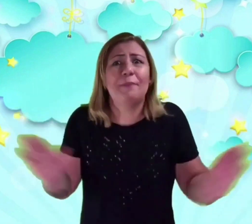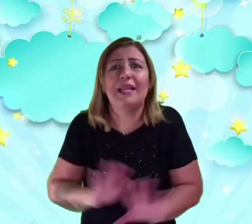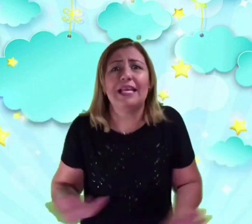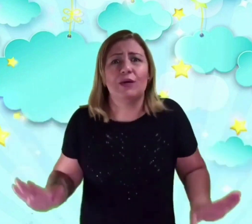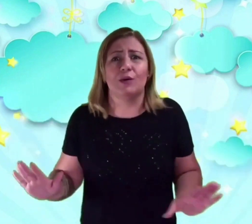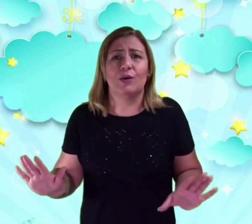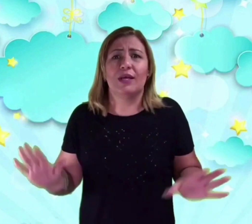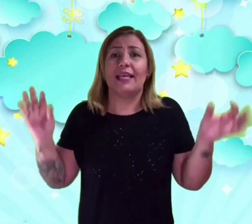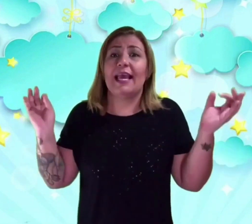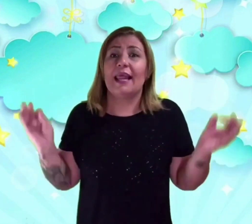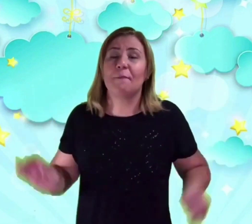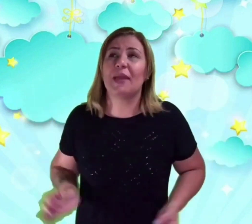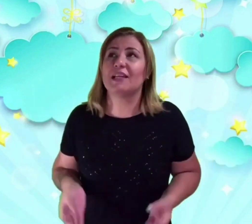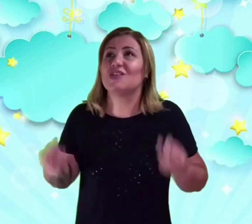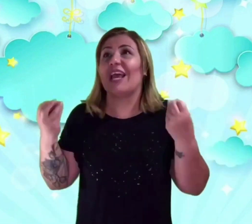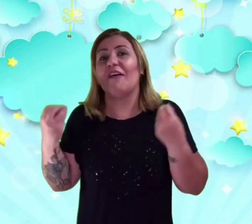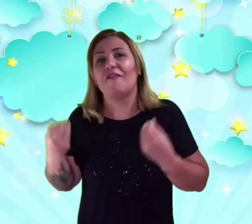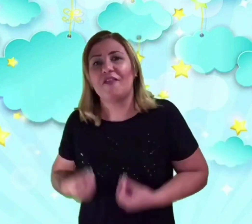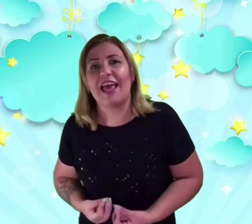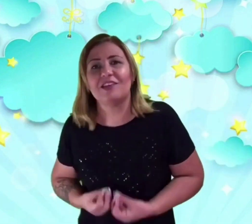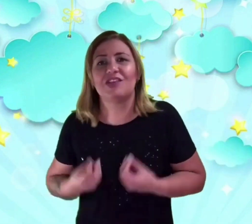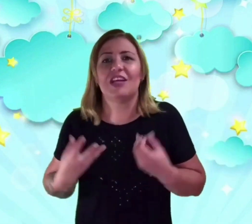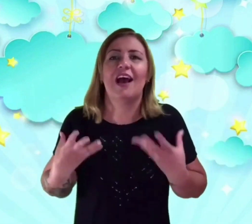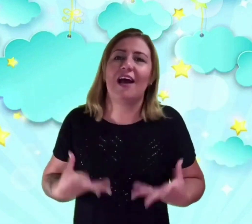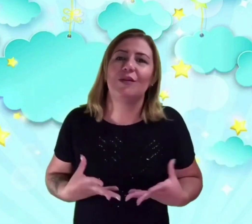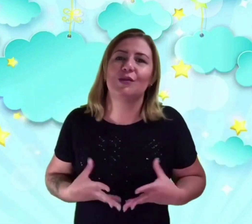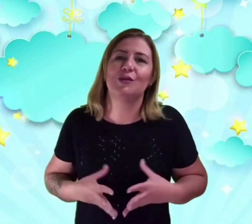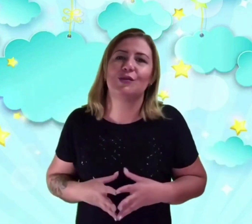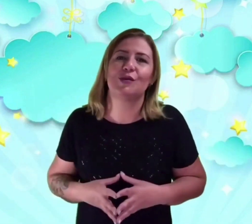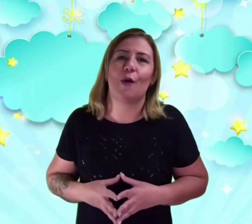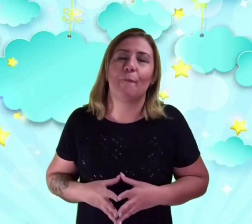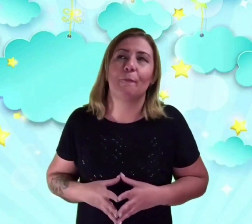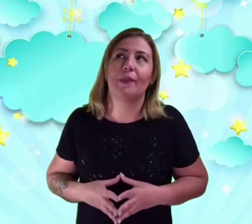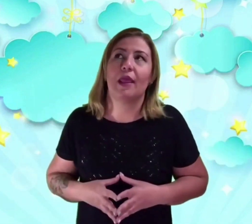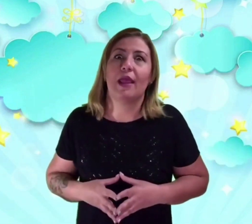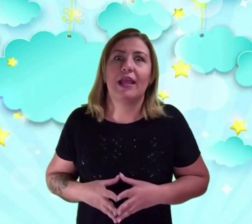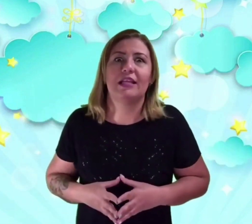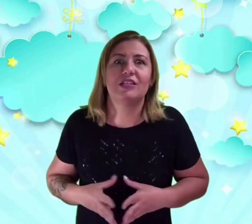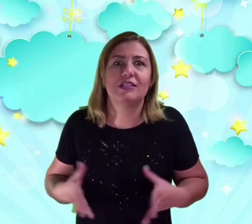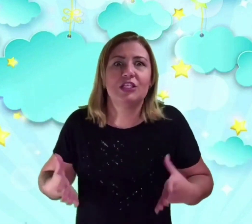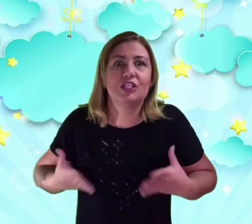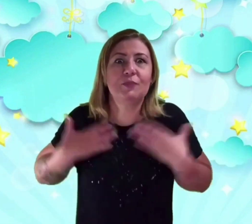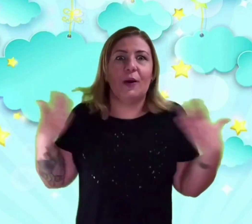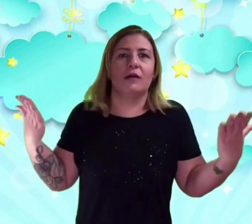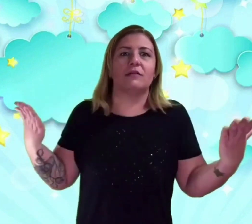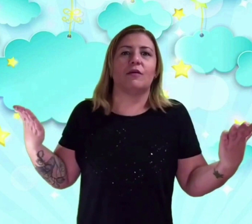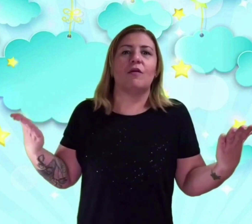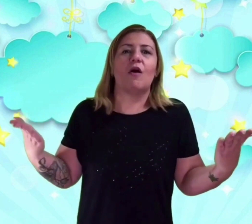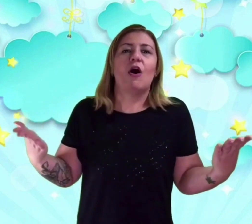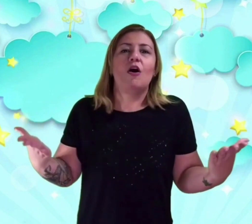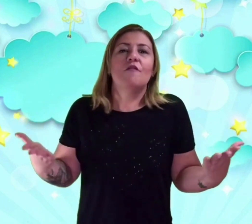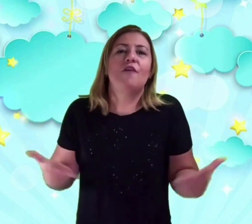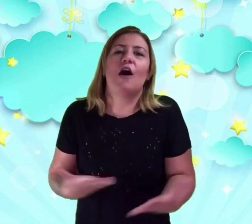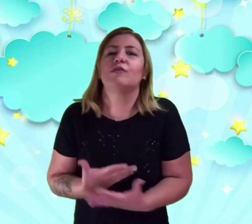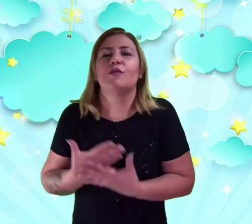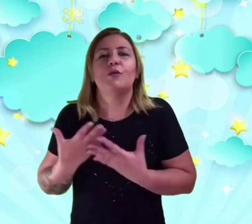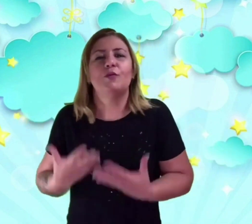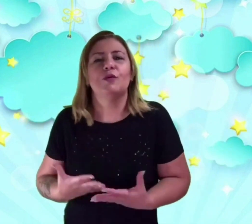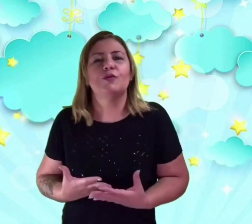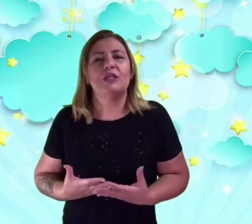brilho, que ela apenas reflete a luz do sol. Eles se espantam, voltam para o mundo